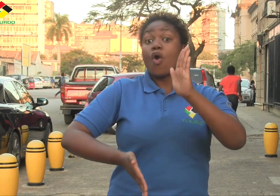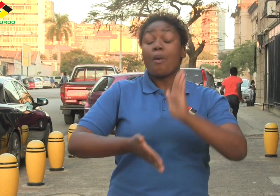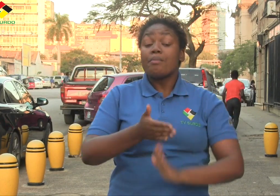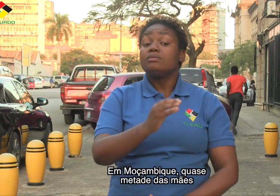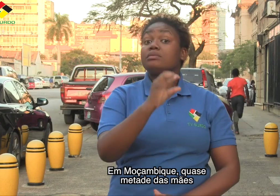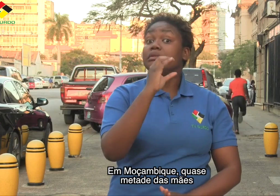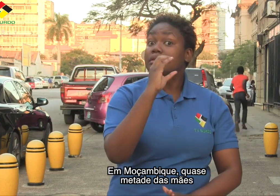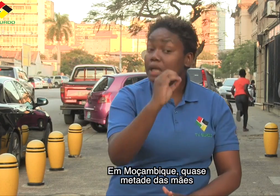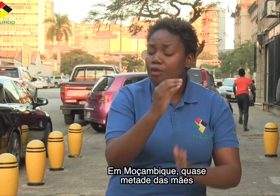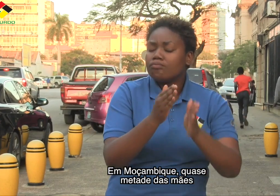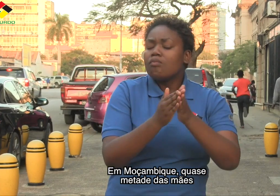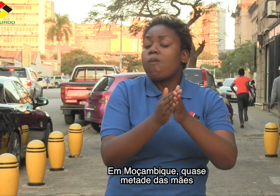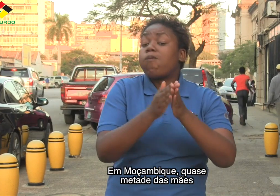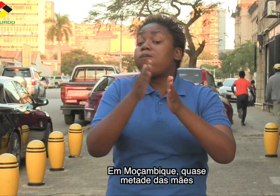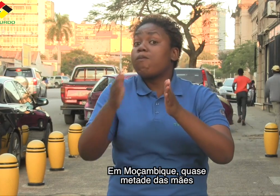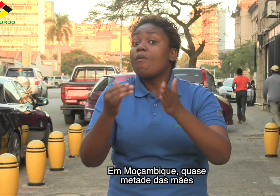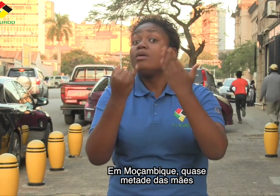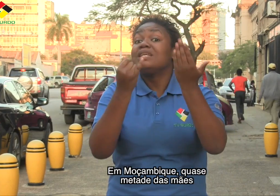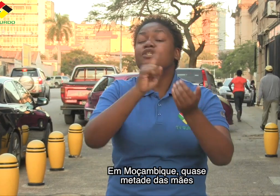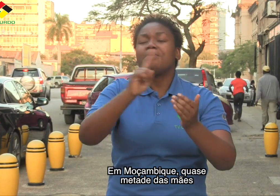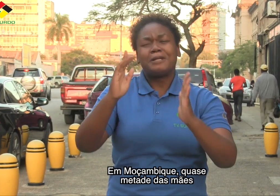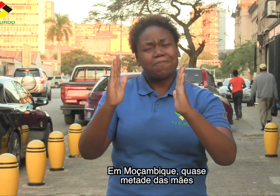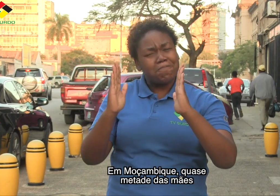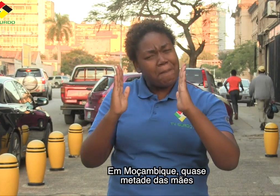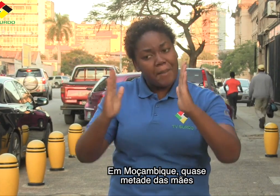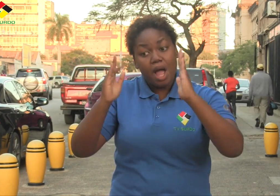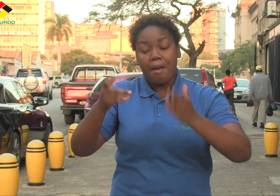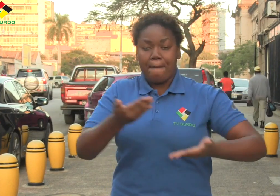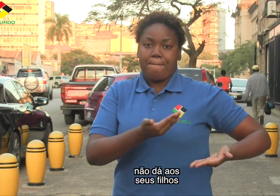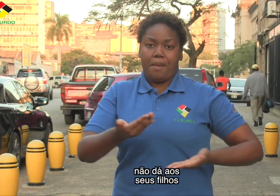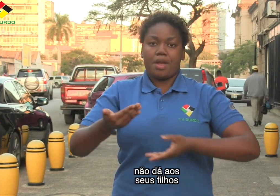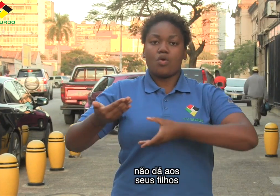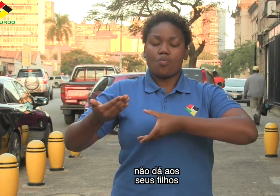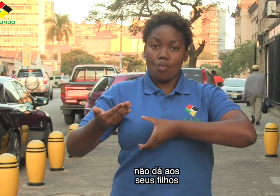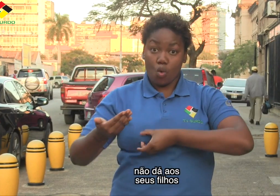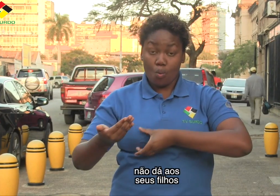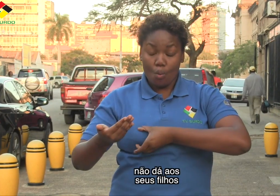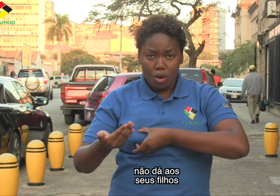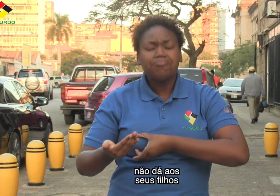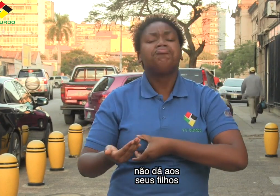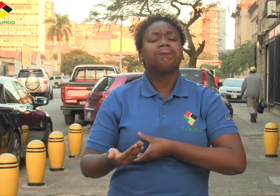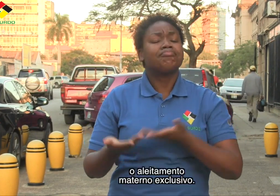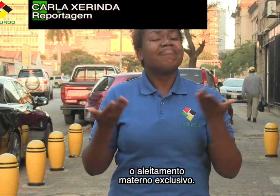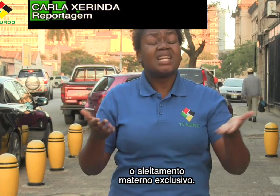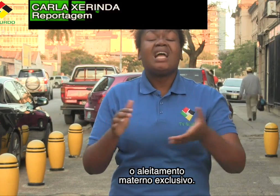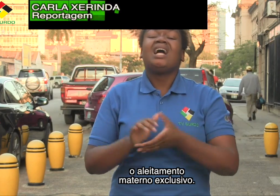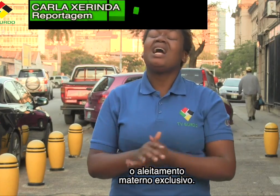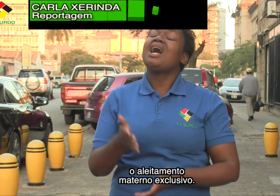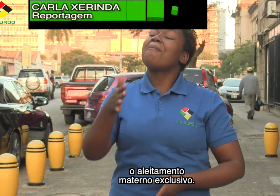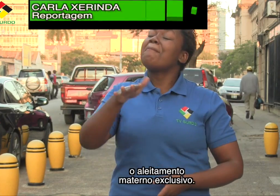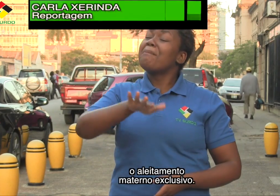Em Moçambique, quase metade das mães não dão aos seus filhos o aleitamento materno exclusivo.